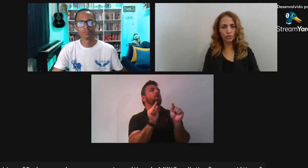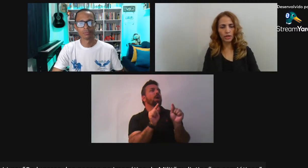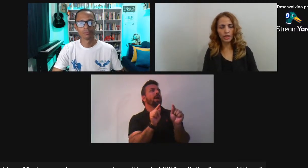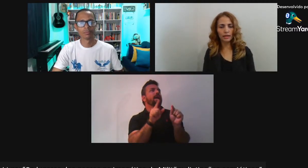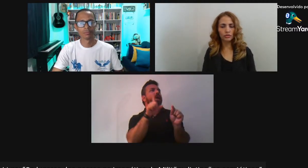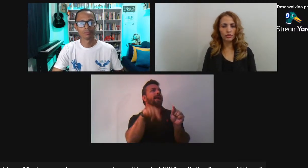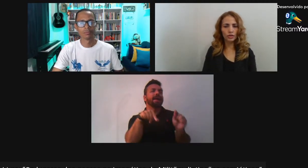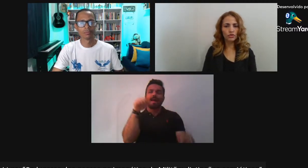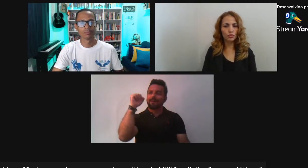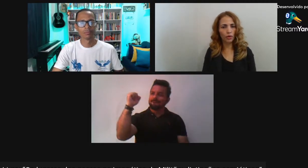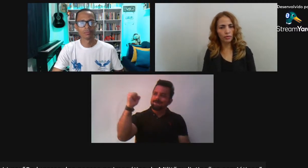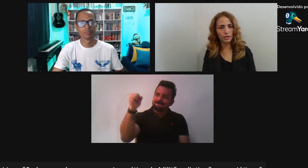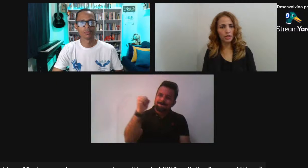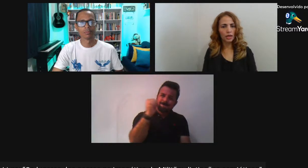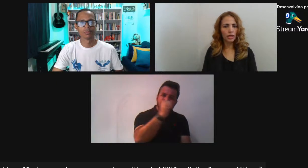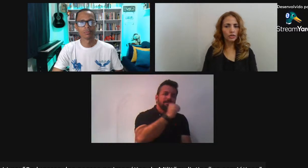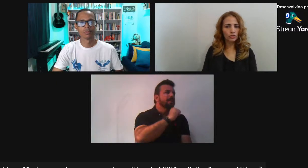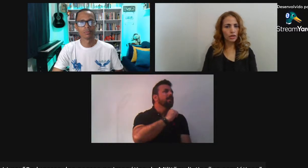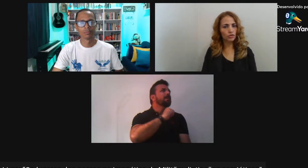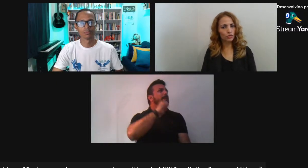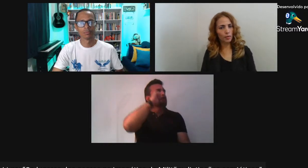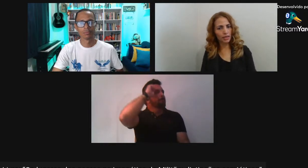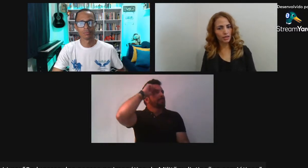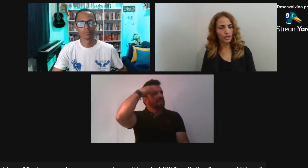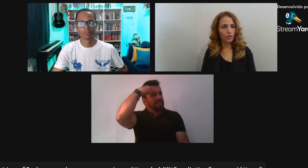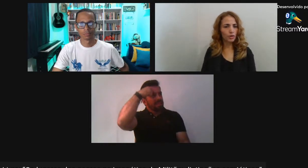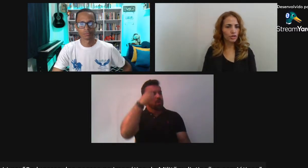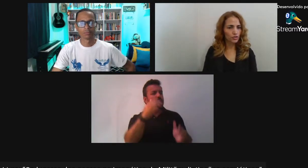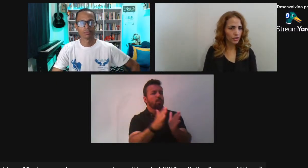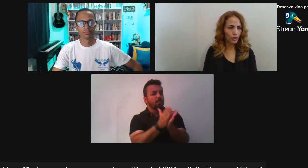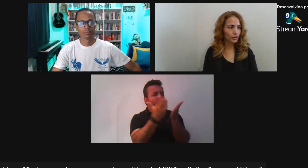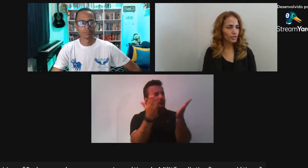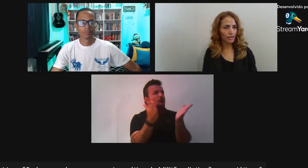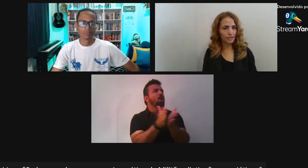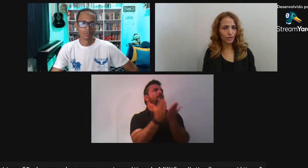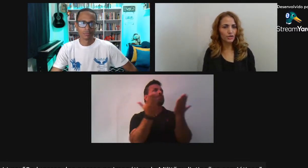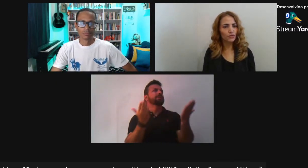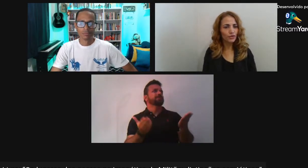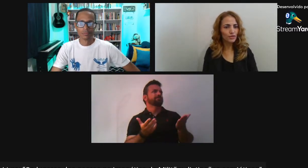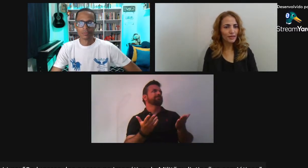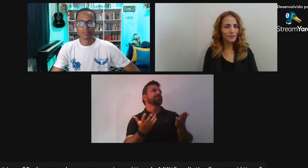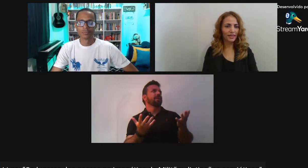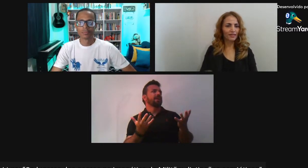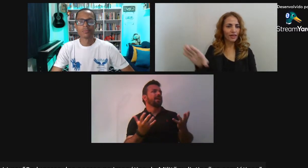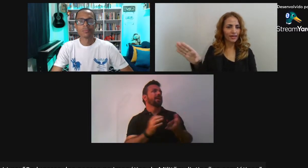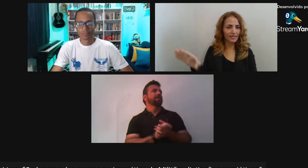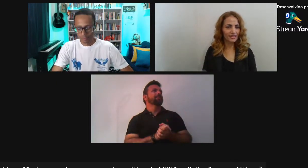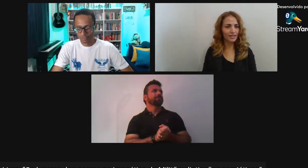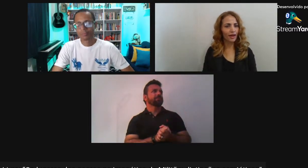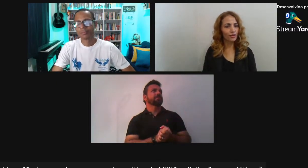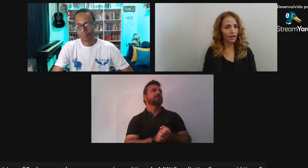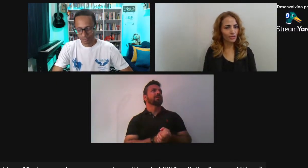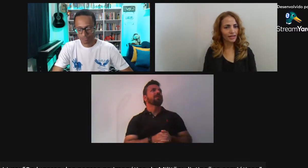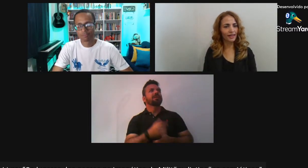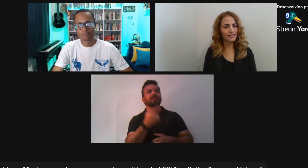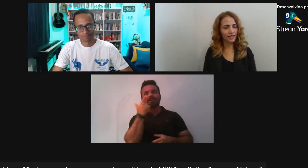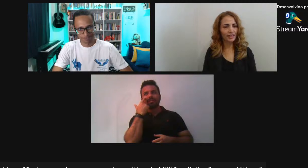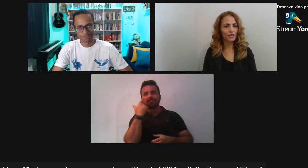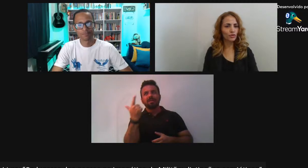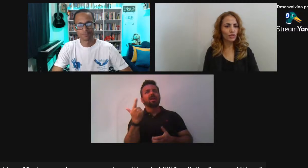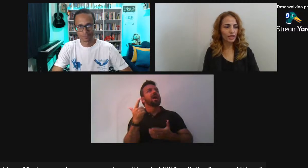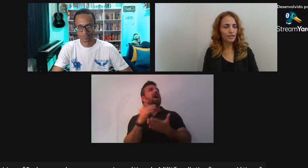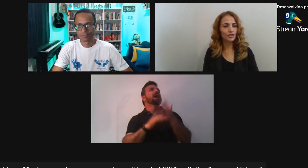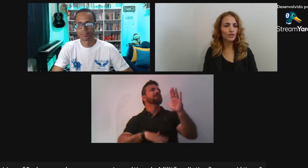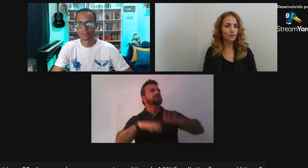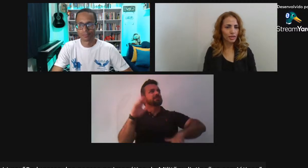negros De comunidades Dos negros pobres E dos negros De uma maneira geral Porque a gente vê isso acontecer Em restaurantes finos Em lugares da alta classe